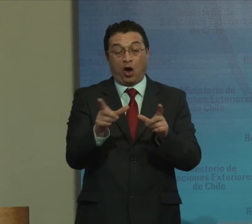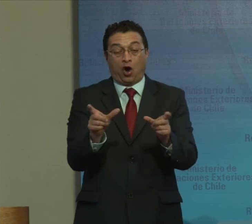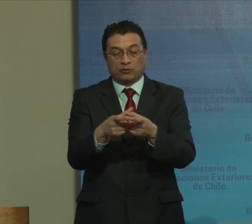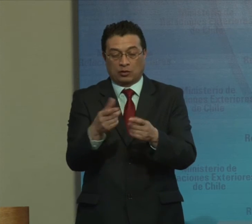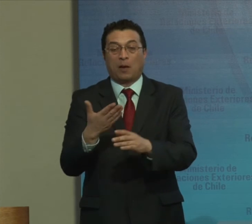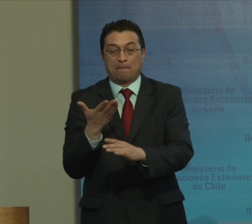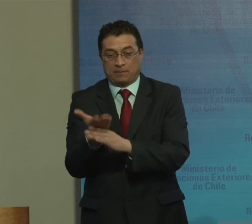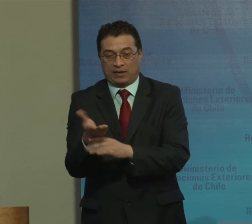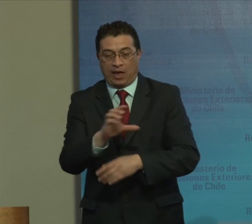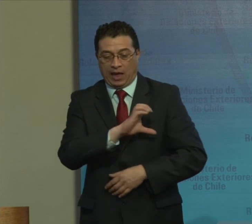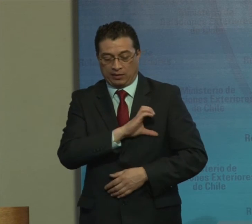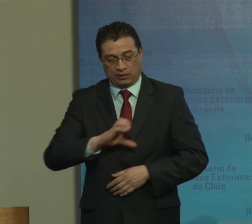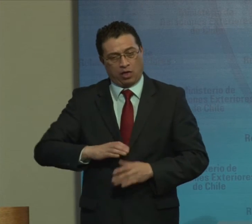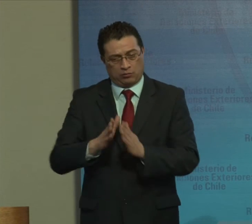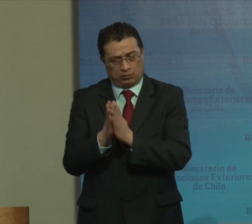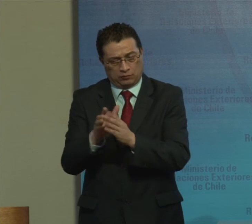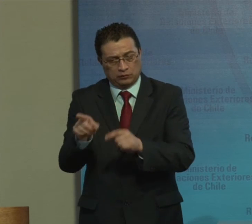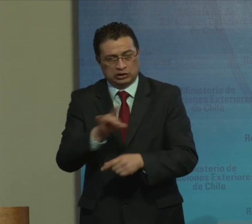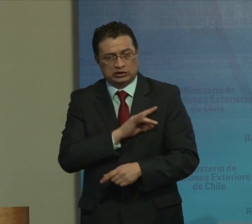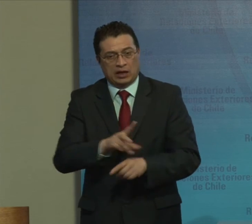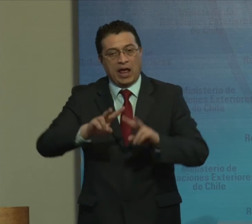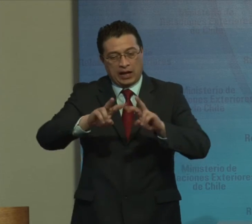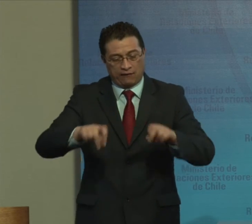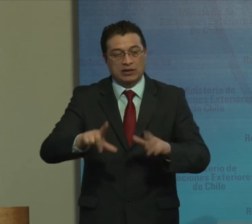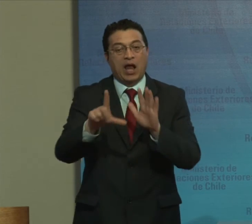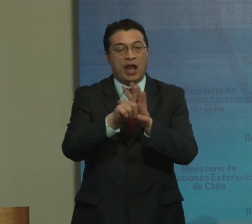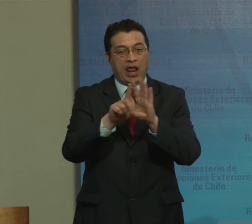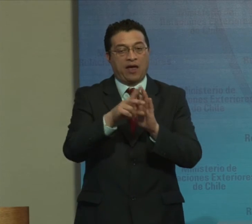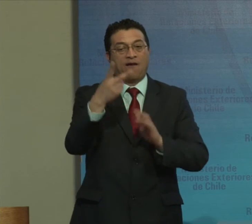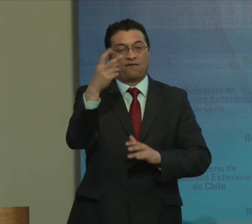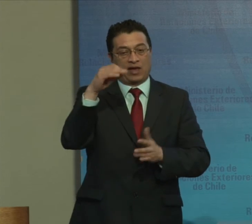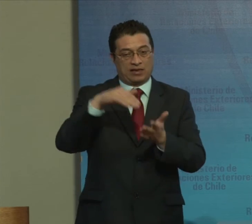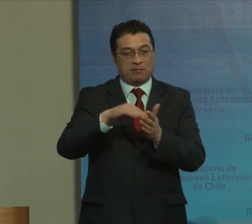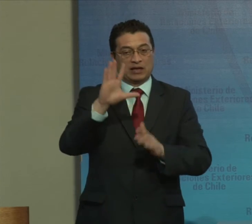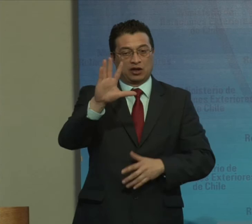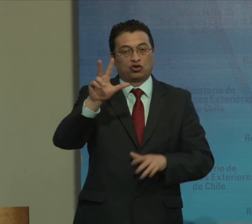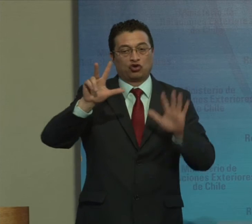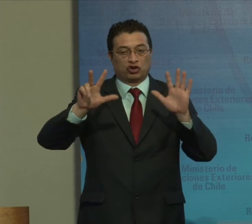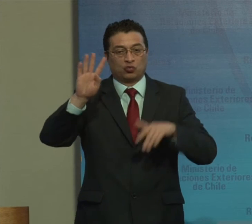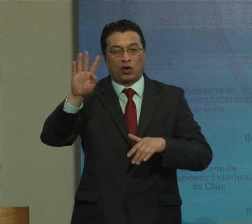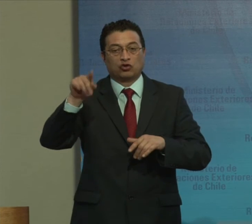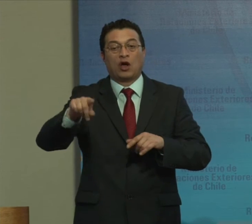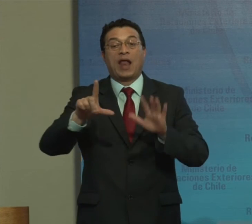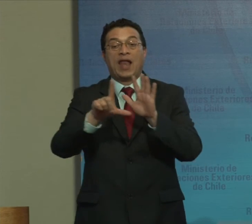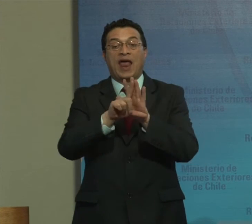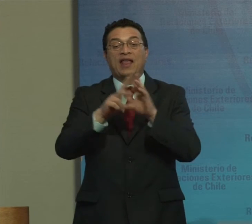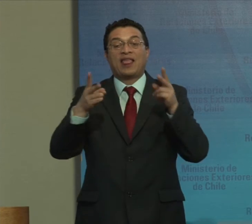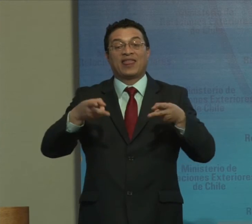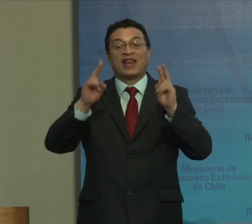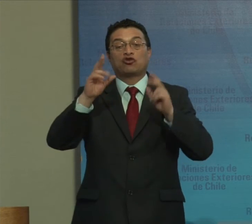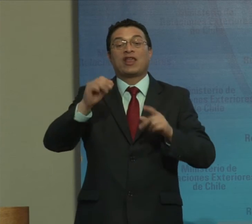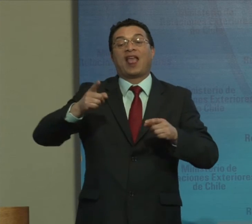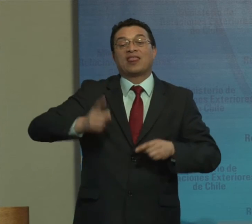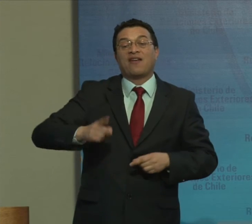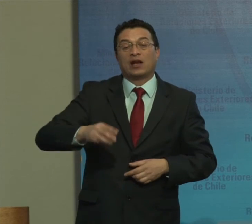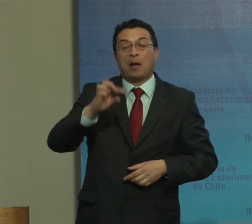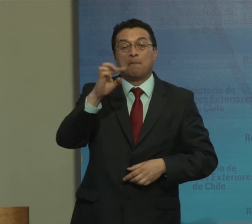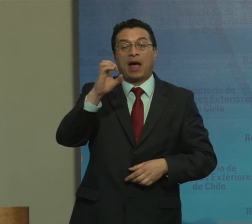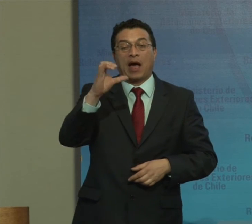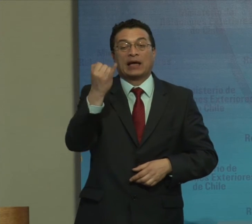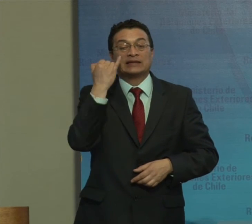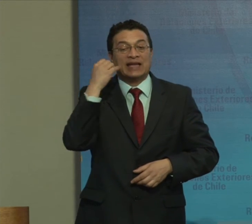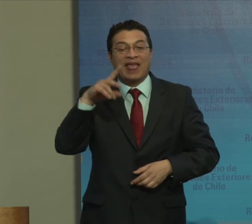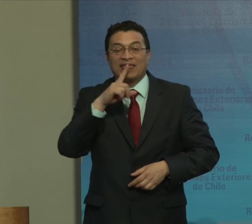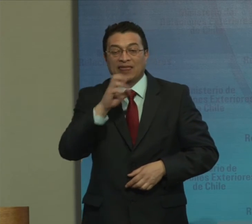Solicitó Al Estado Revisar La ley La 20.584 Conocida Como ley De derechos Y deberes Del paciente Y el